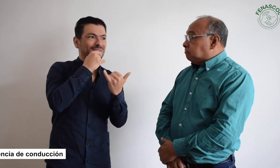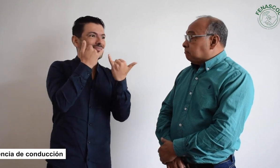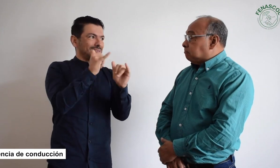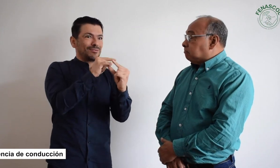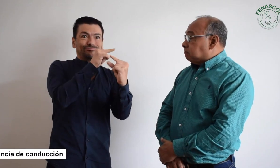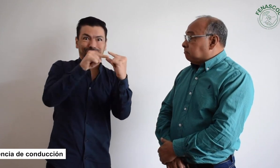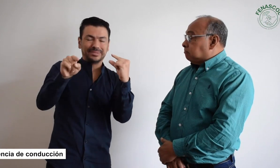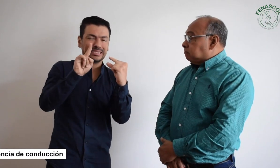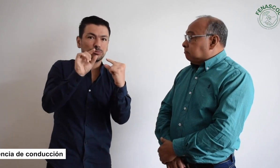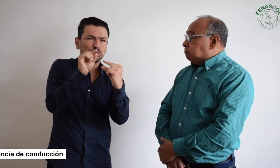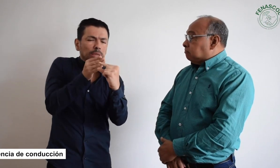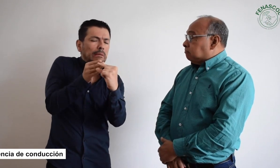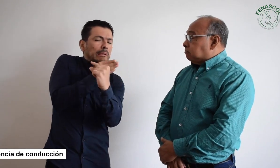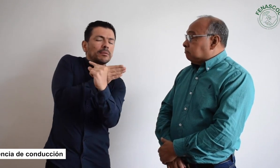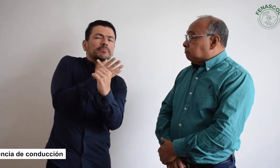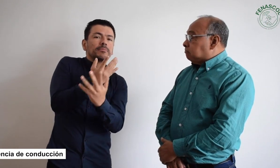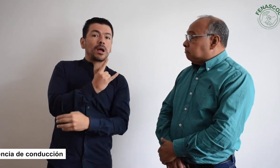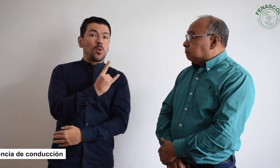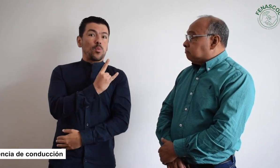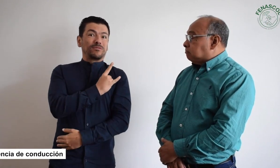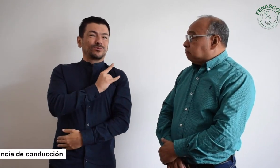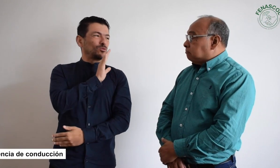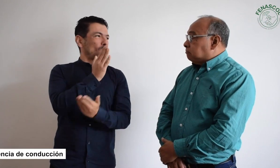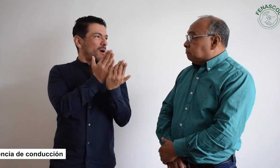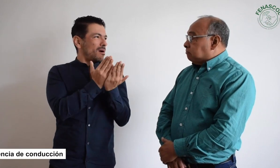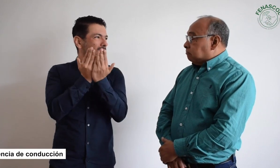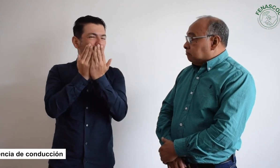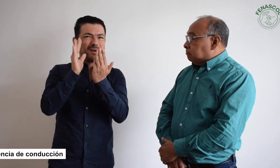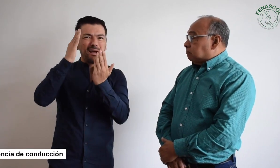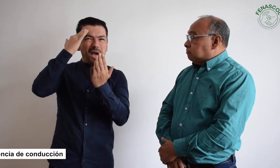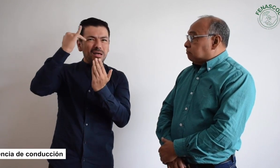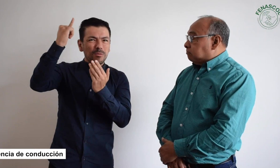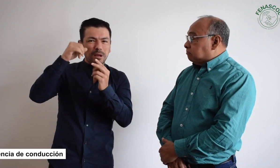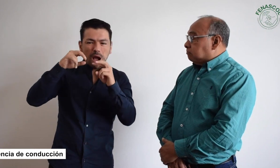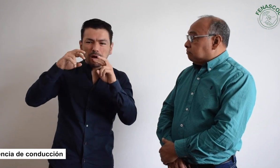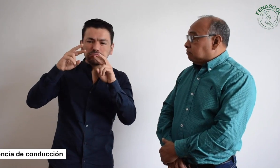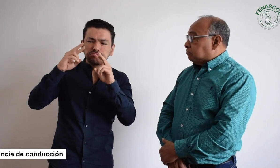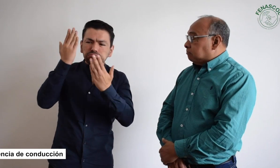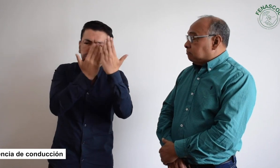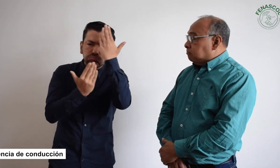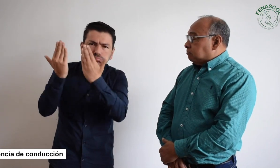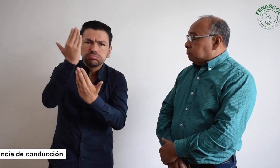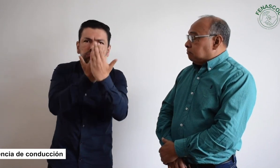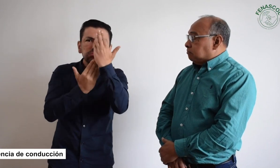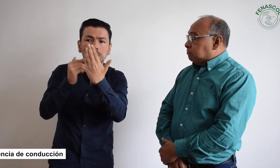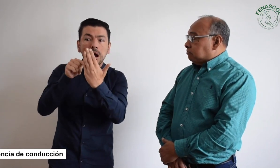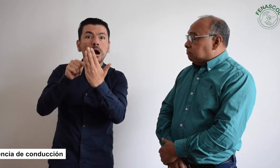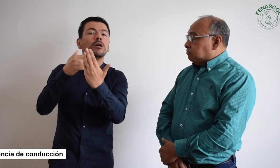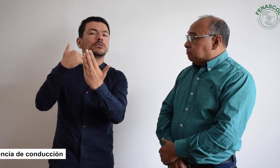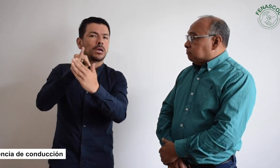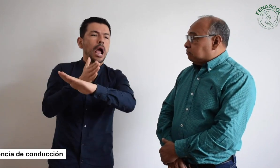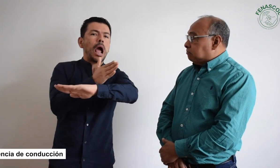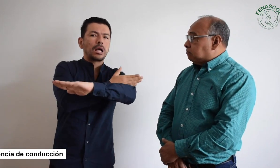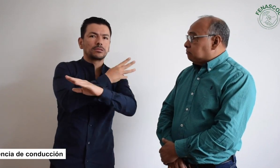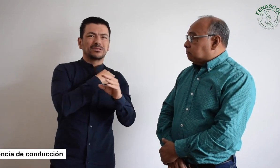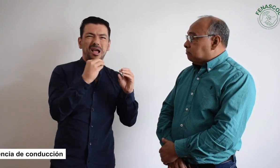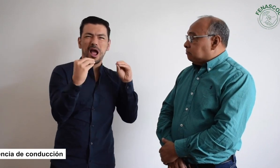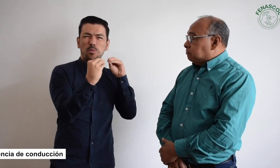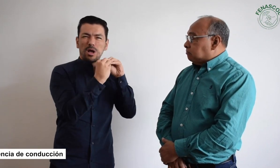cumplido con los compromisos y con la ayuda también del doctor Jairo Klopatovsky. En cuanto a estos estudios que se